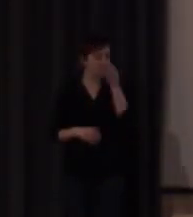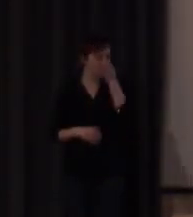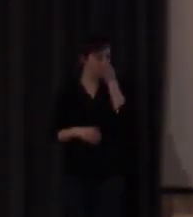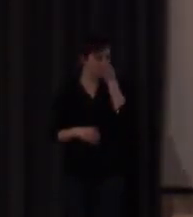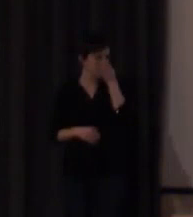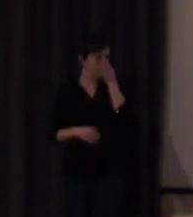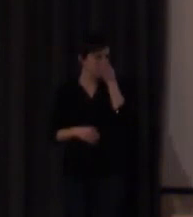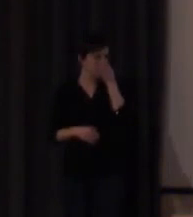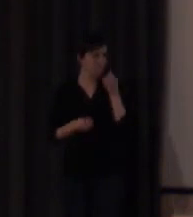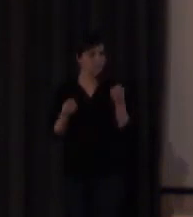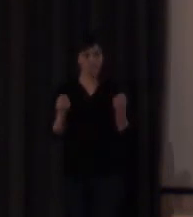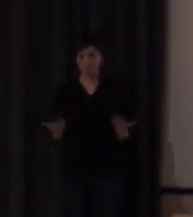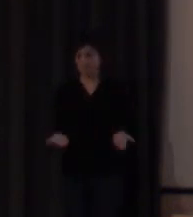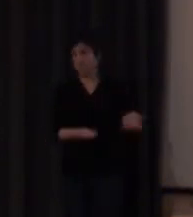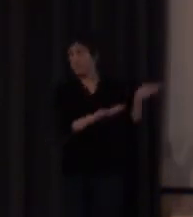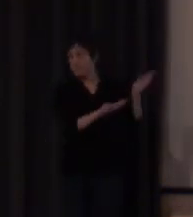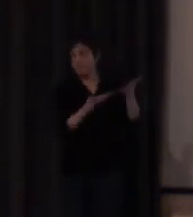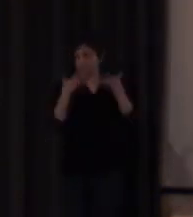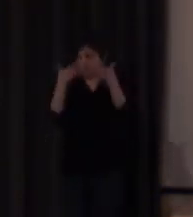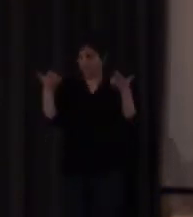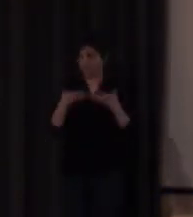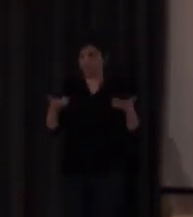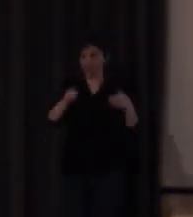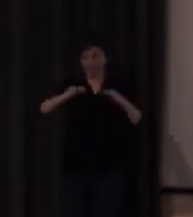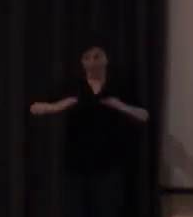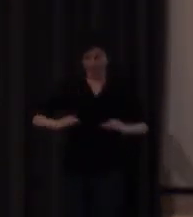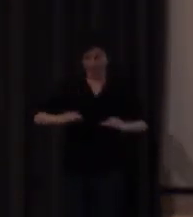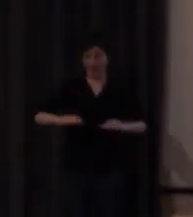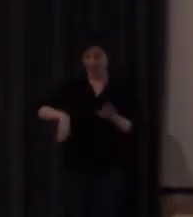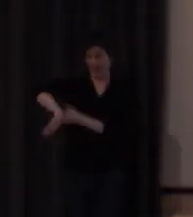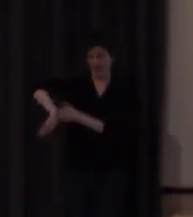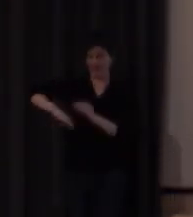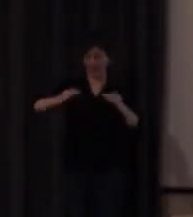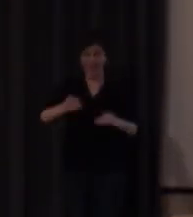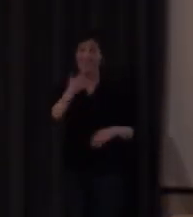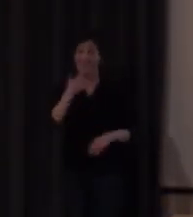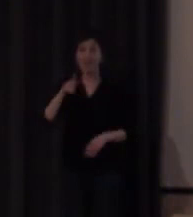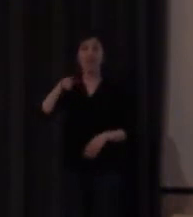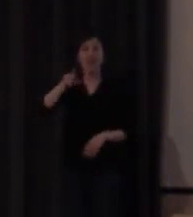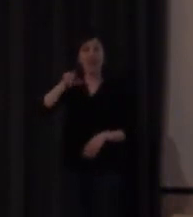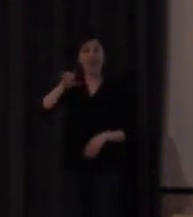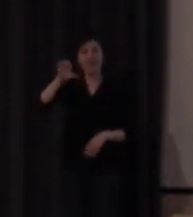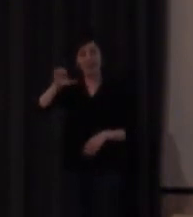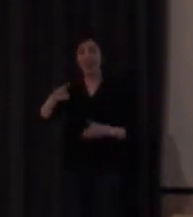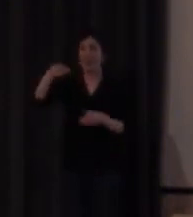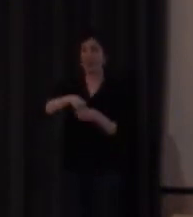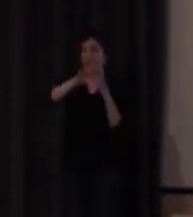y por ahí pone también en la parte inferior derecha que la LSE está en el currículo